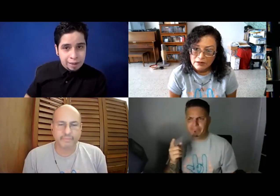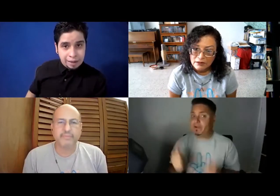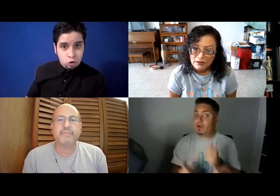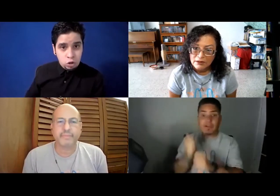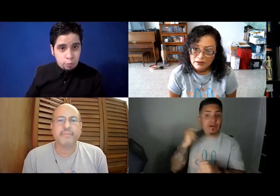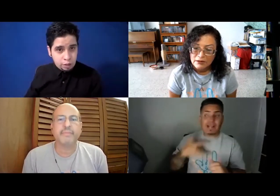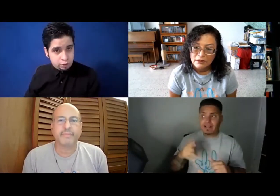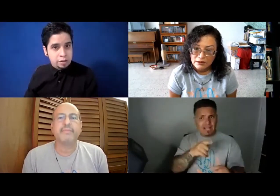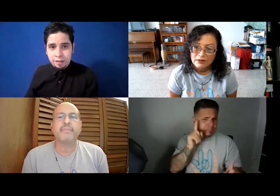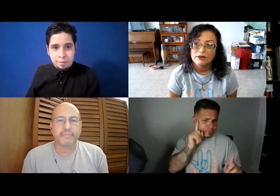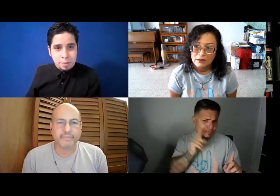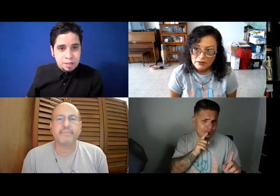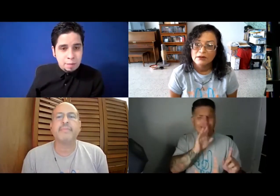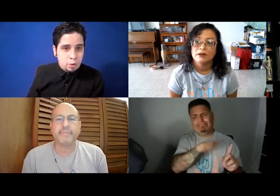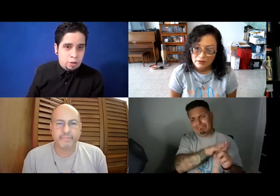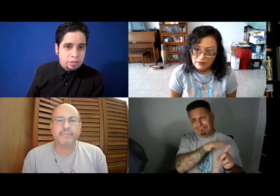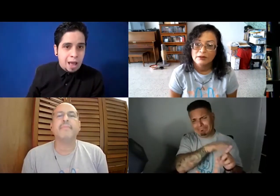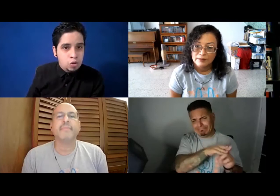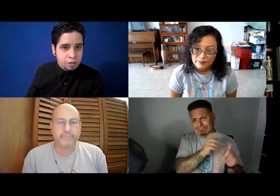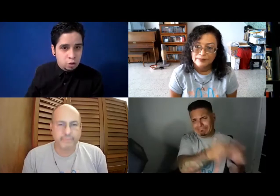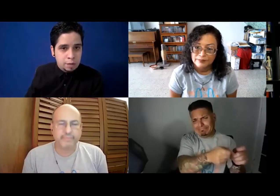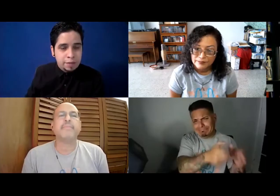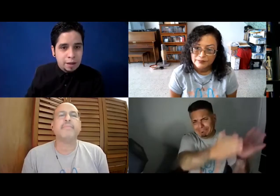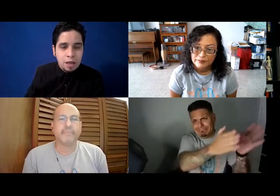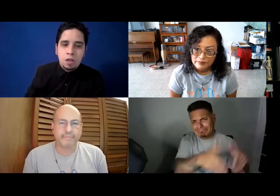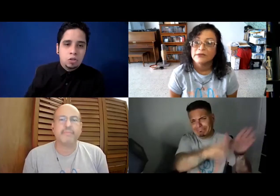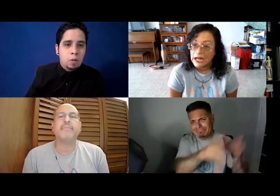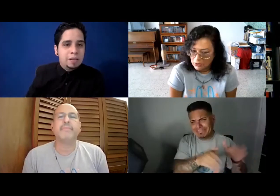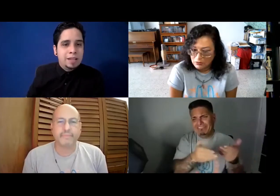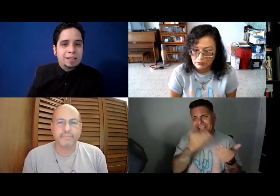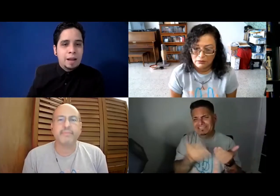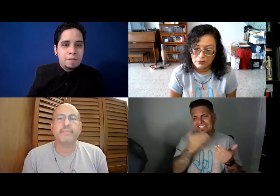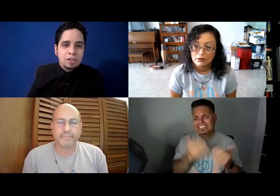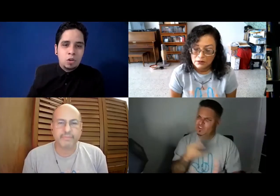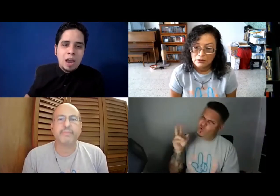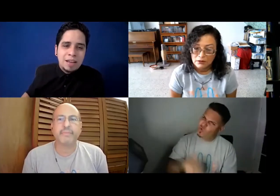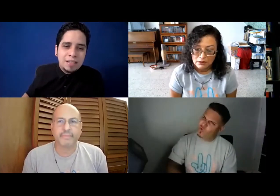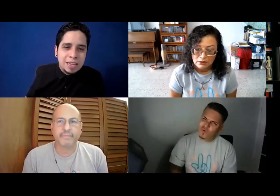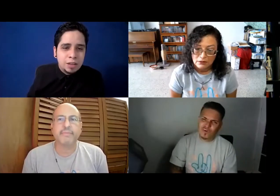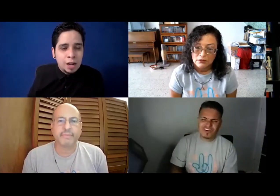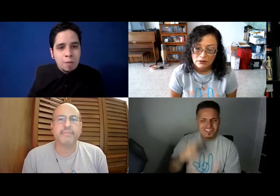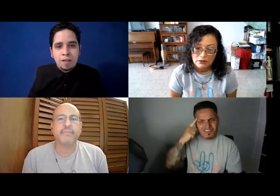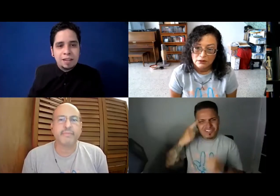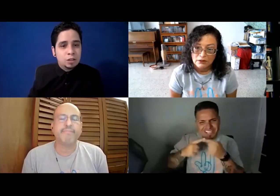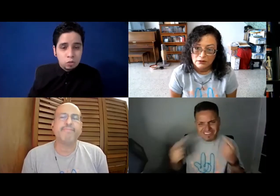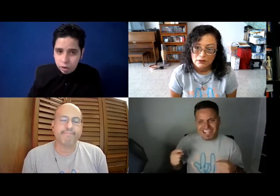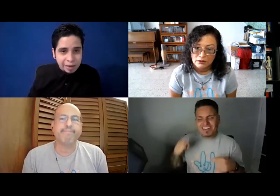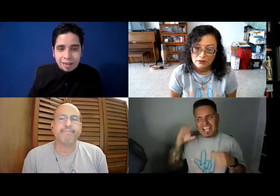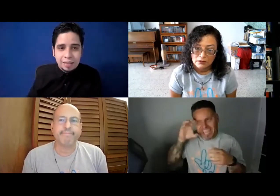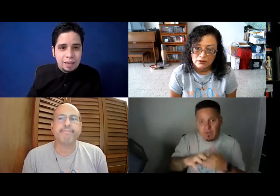que el sueldo pueda coger ese mismo examen, pero que no sea audio, sea de otra manera. No decirle, al sueldo hay vendido y dale algo más facilito. No es esa la idea.